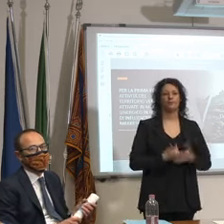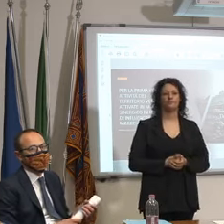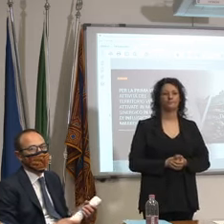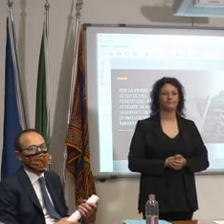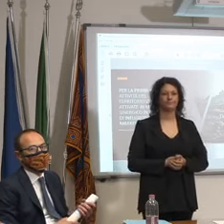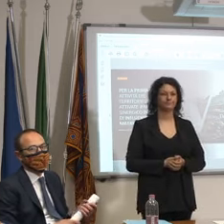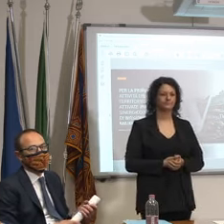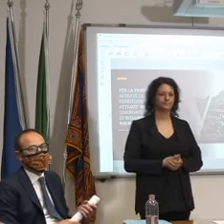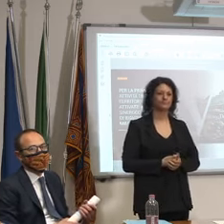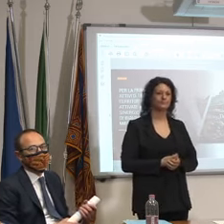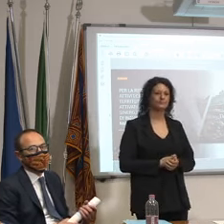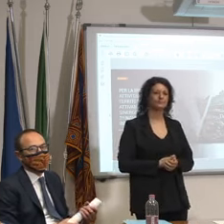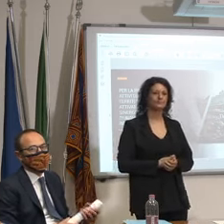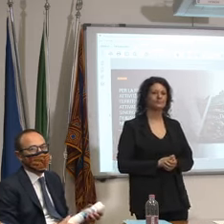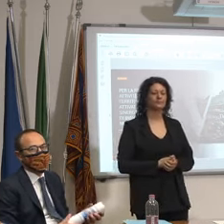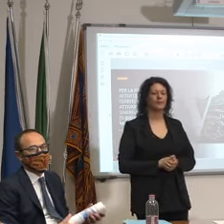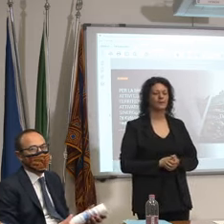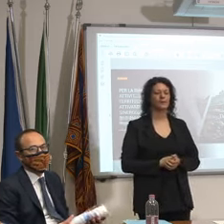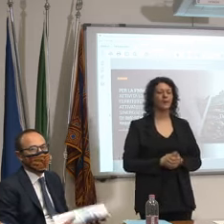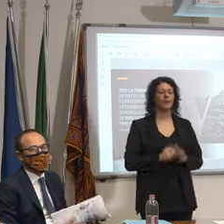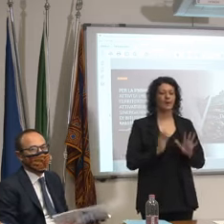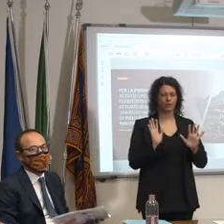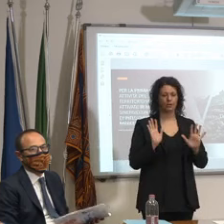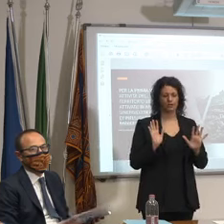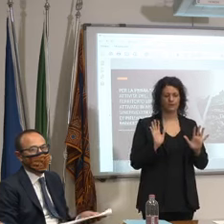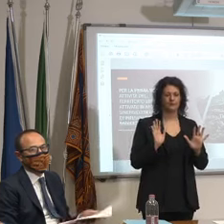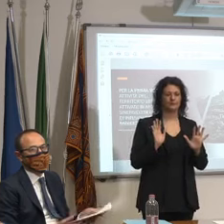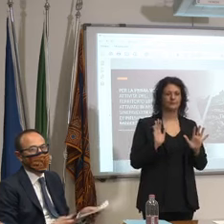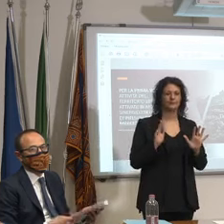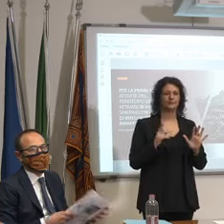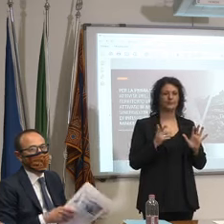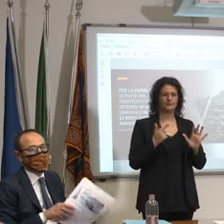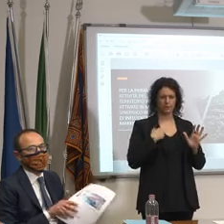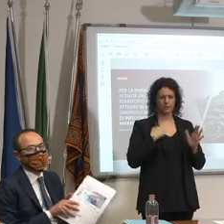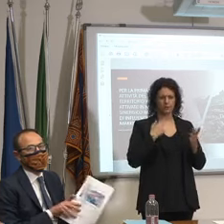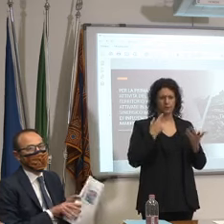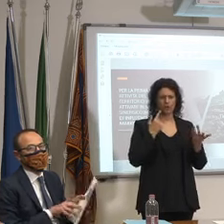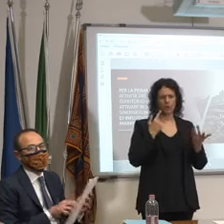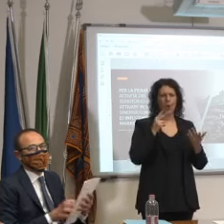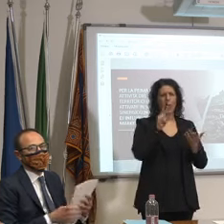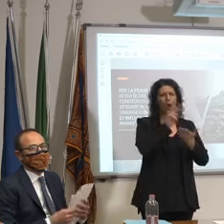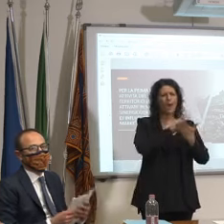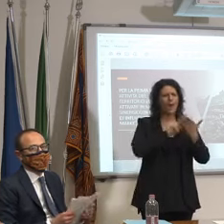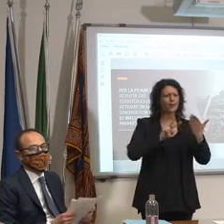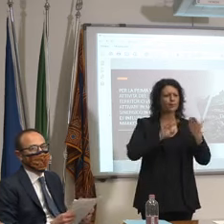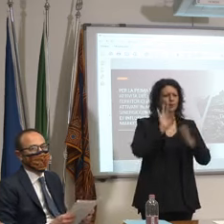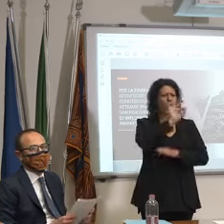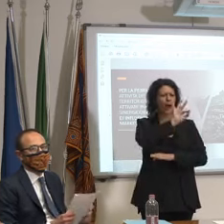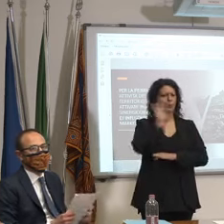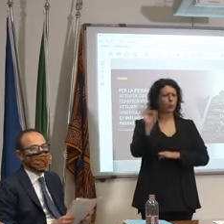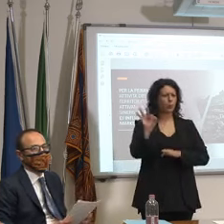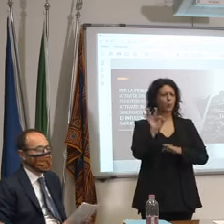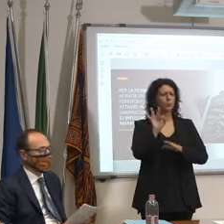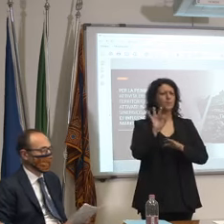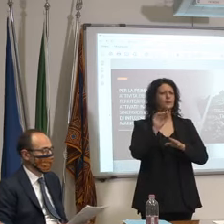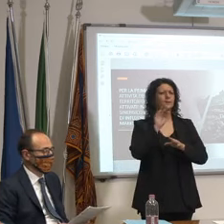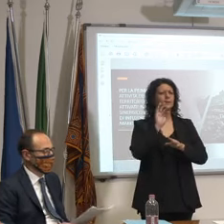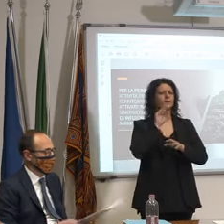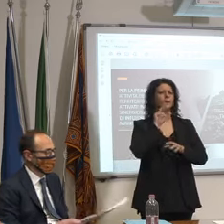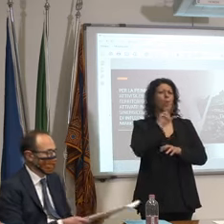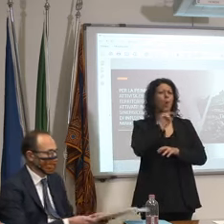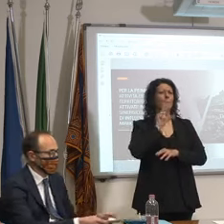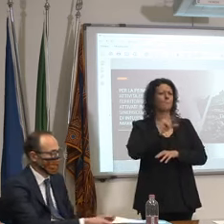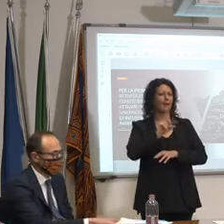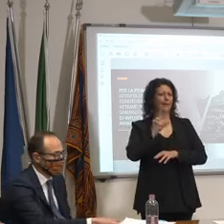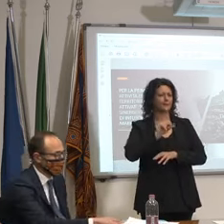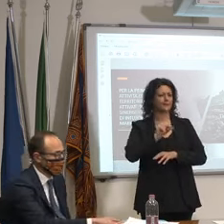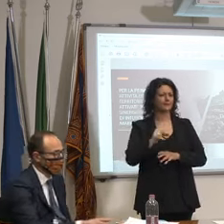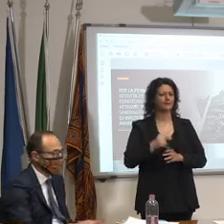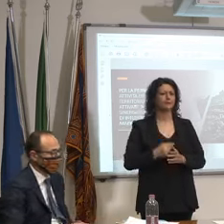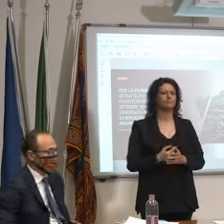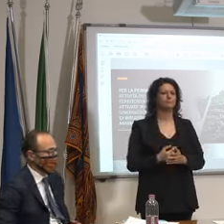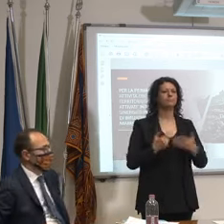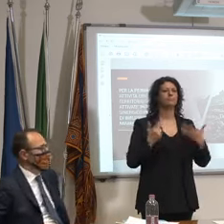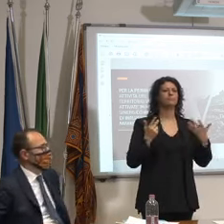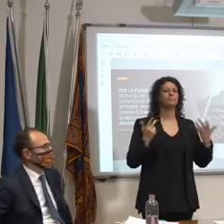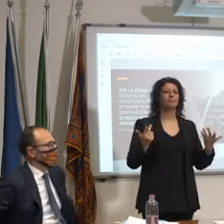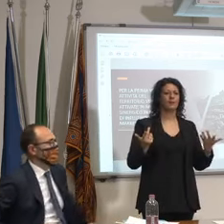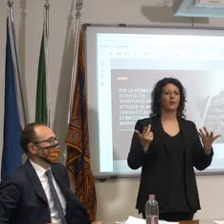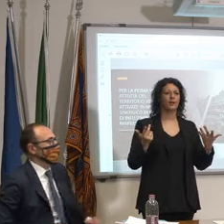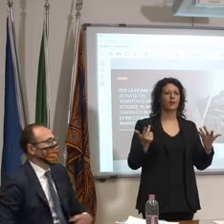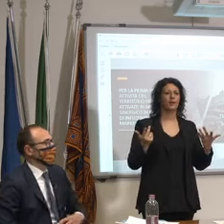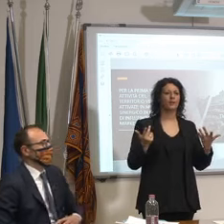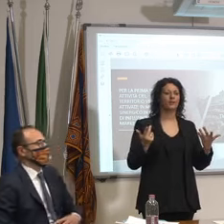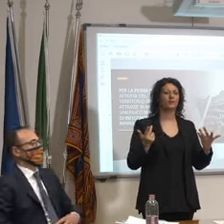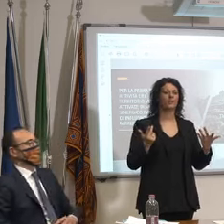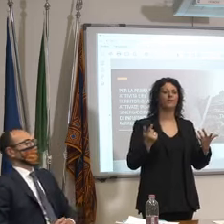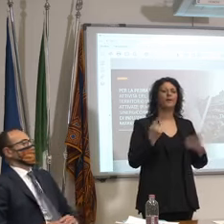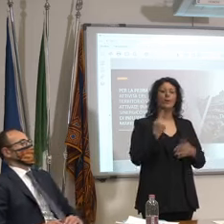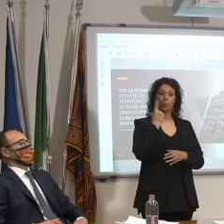commenti che a me viene da ridere cioè secondo voi cioè a parte il fatto che se mi trovate qualche collega che ha fissato l'anno scolastico di quelli che vanno